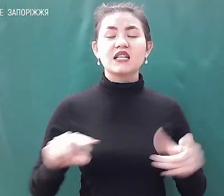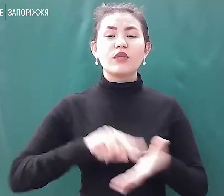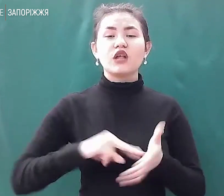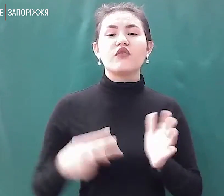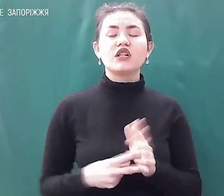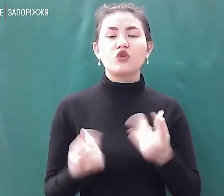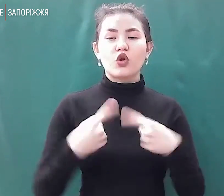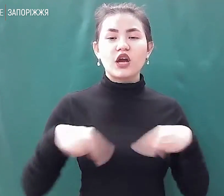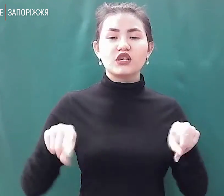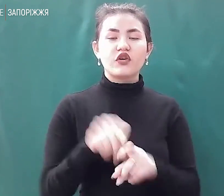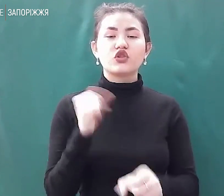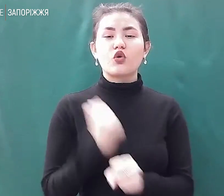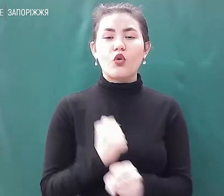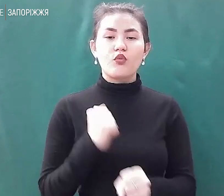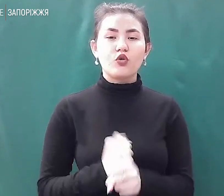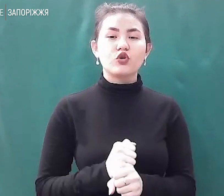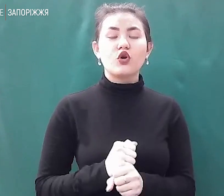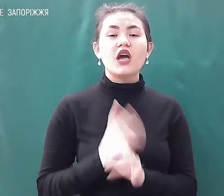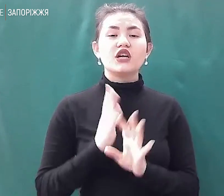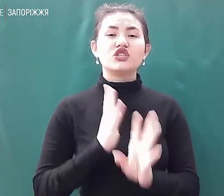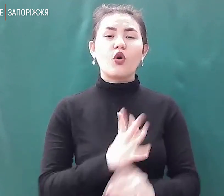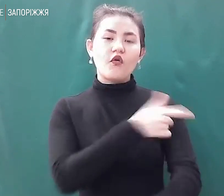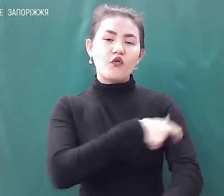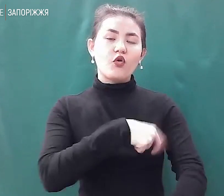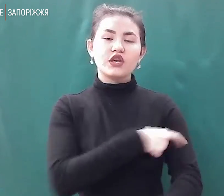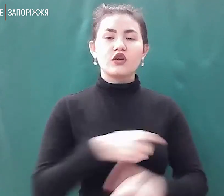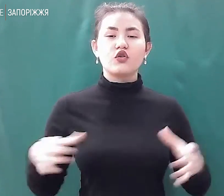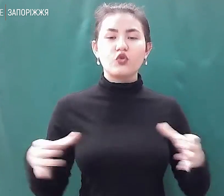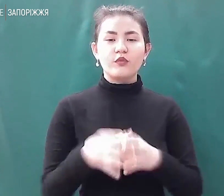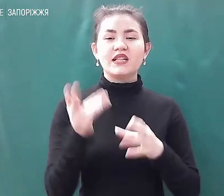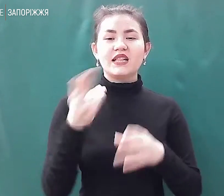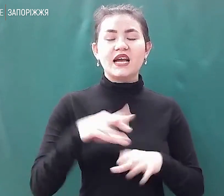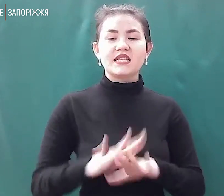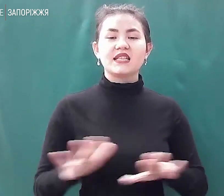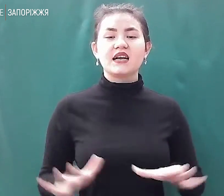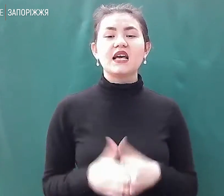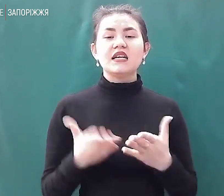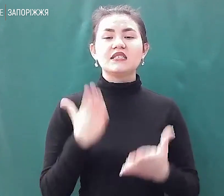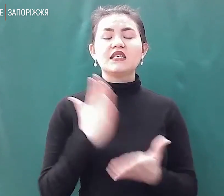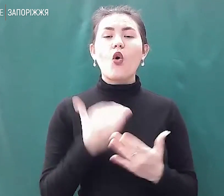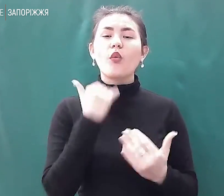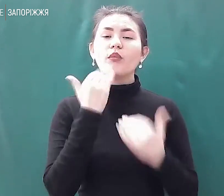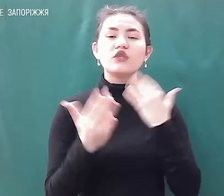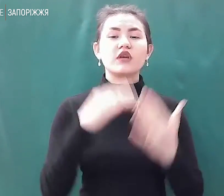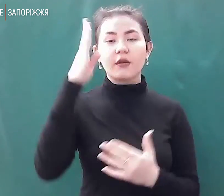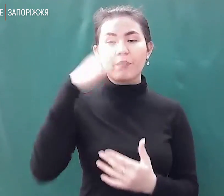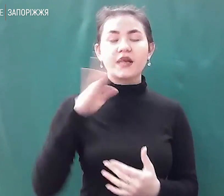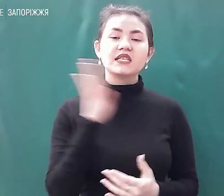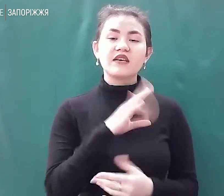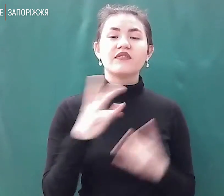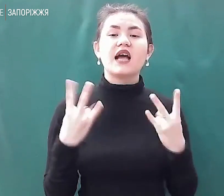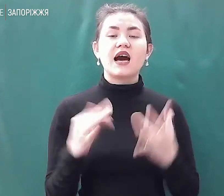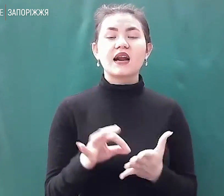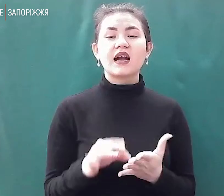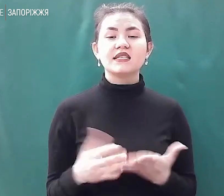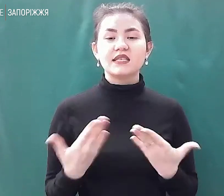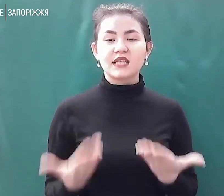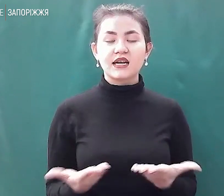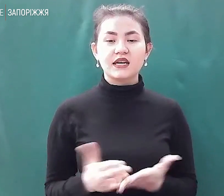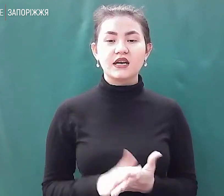роботу чергової групи для дітлахів. Ведеться опитування батьків. Наразі таких побажань немає.